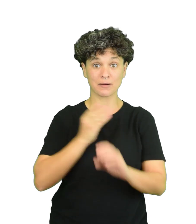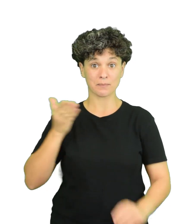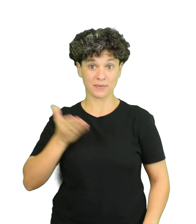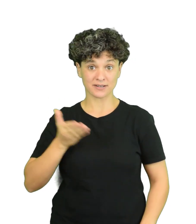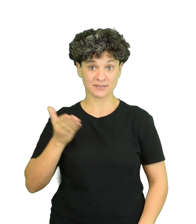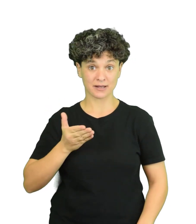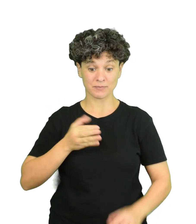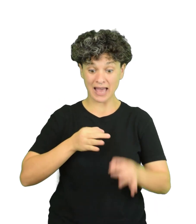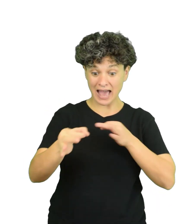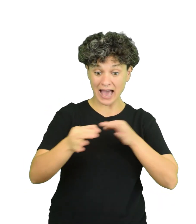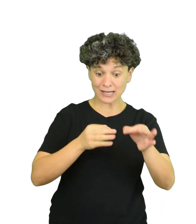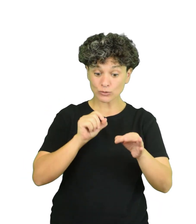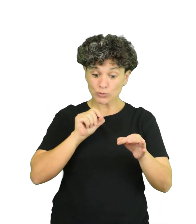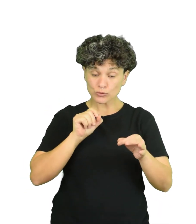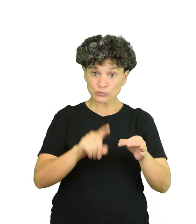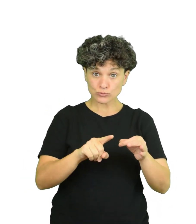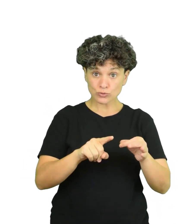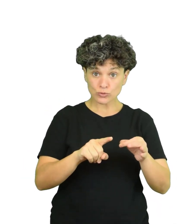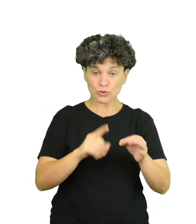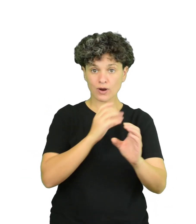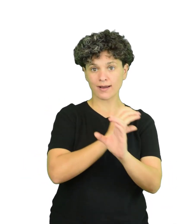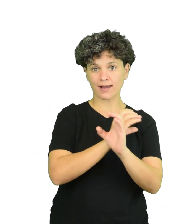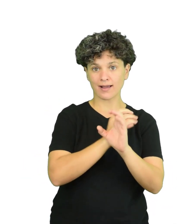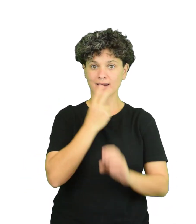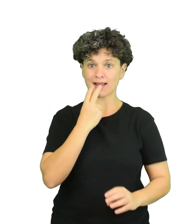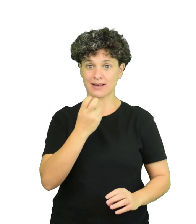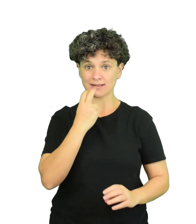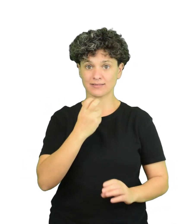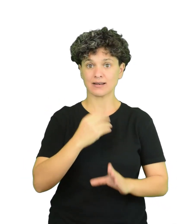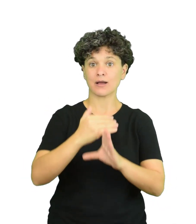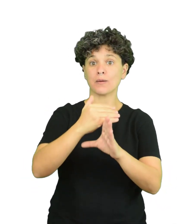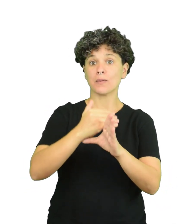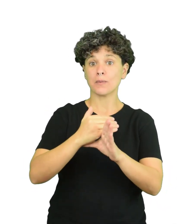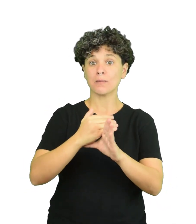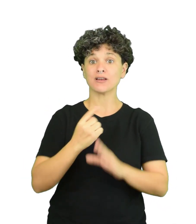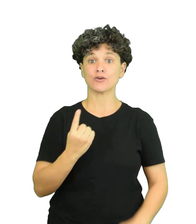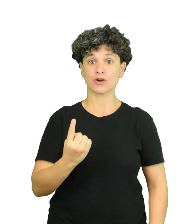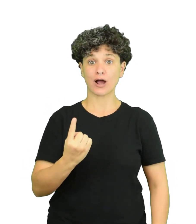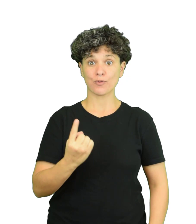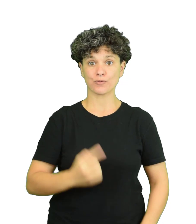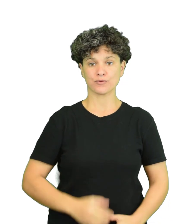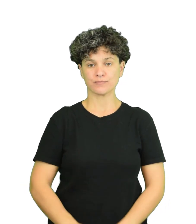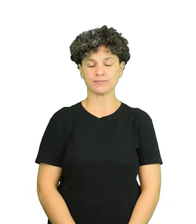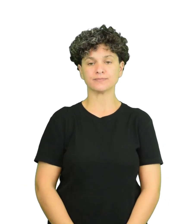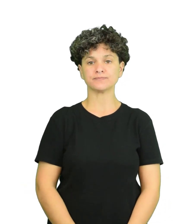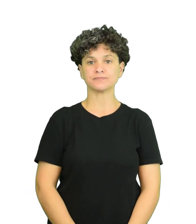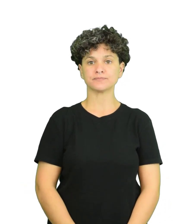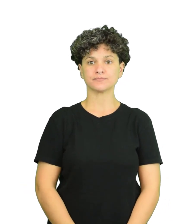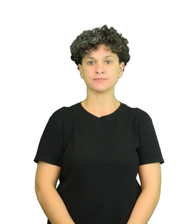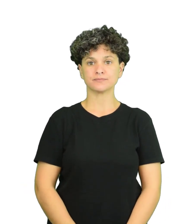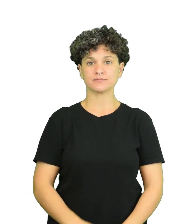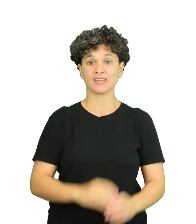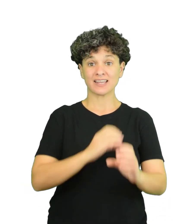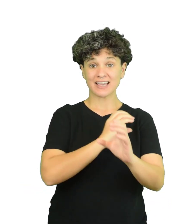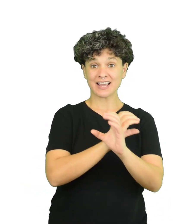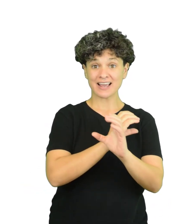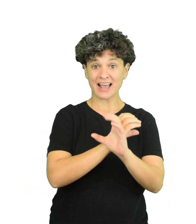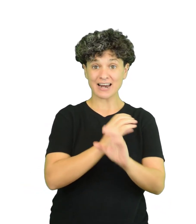Una carga parcial es una carga eléctrica sobre un átomo. La carga parcial tiene un valor